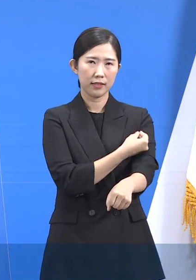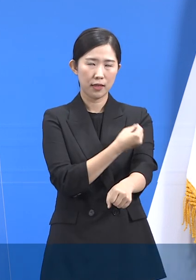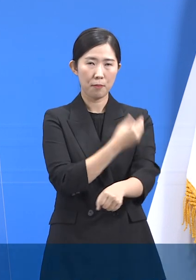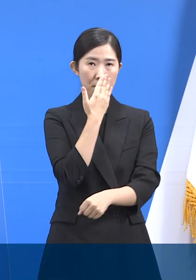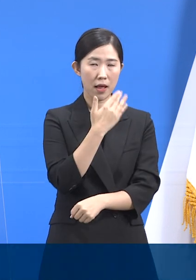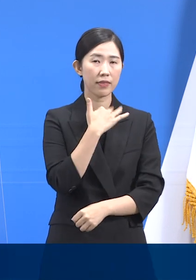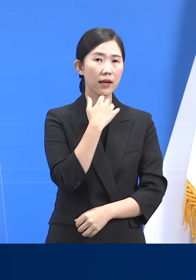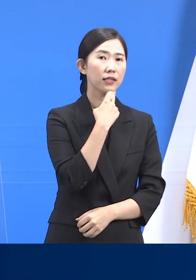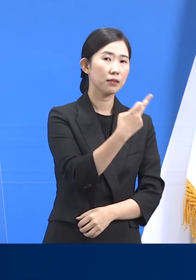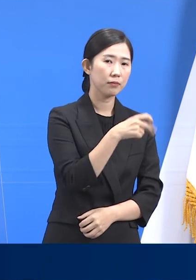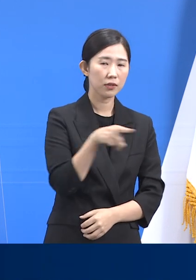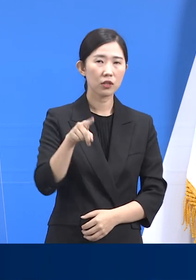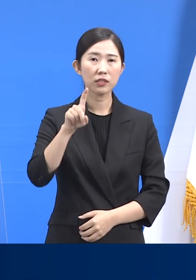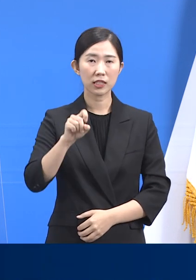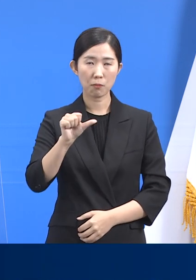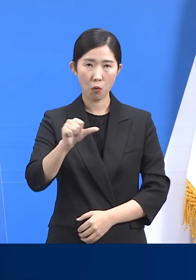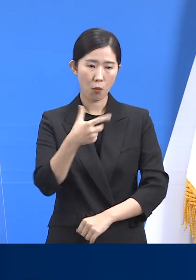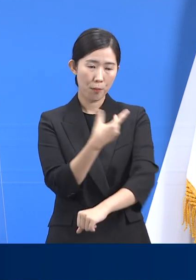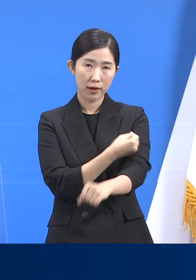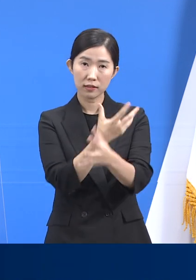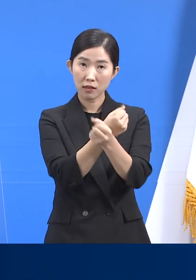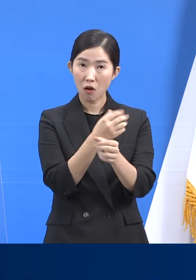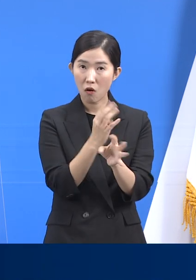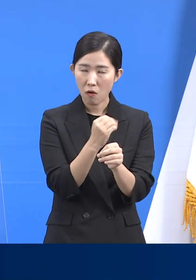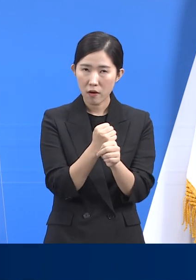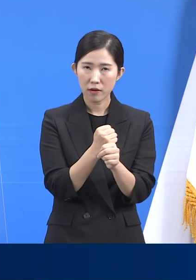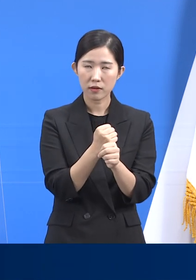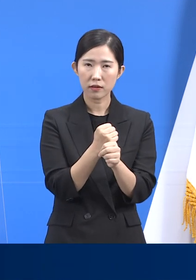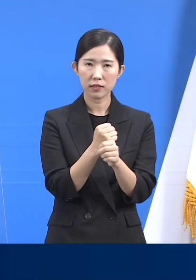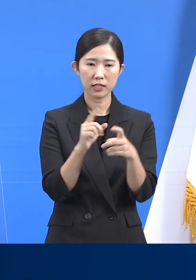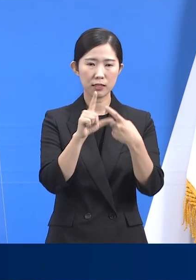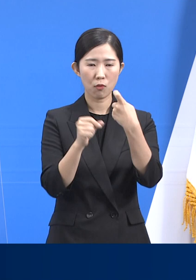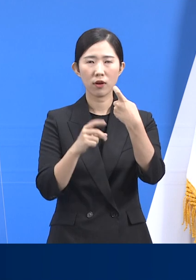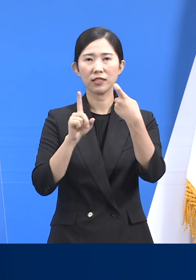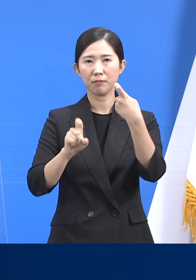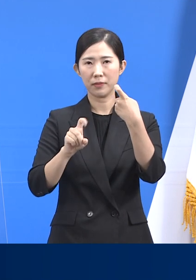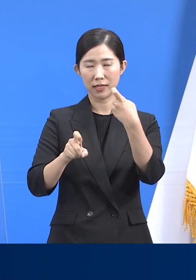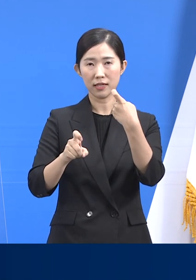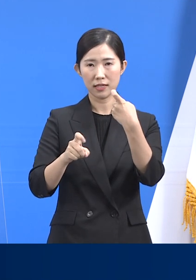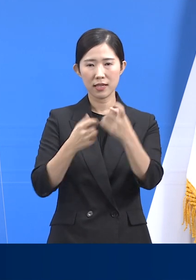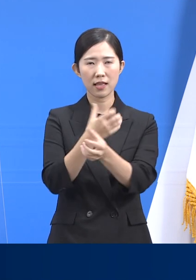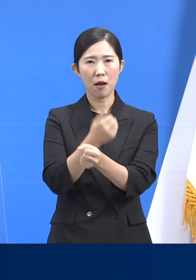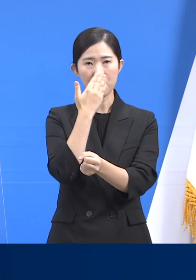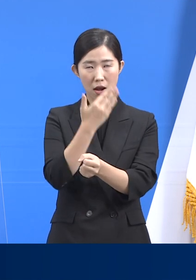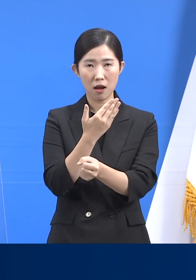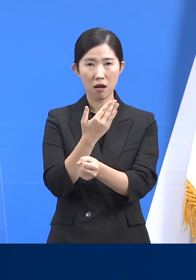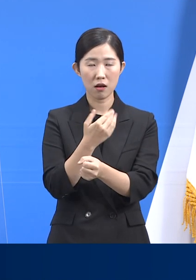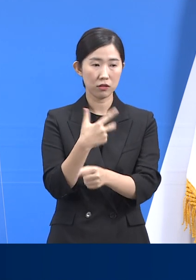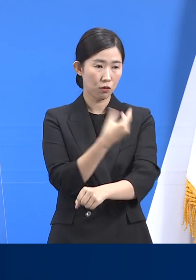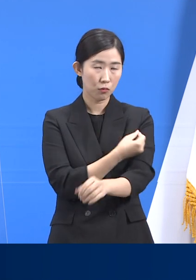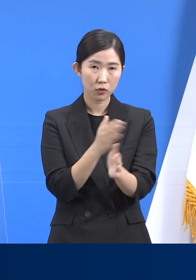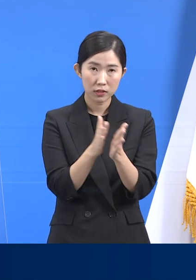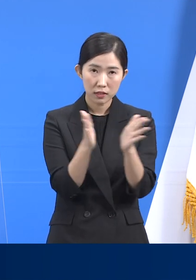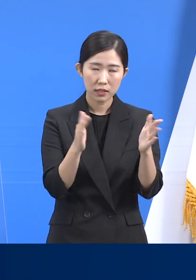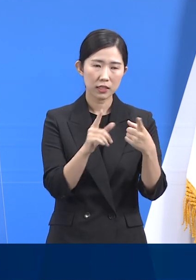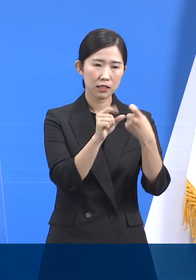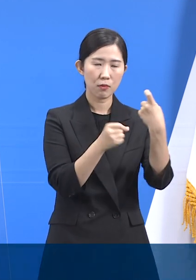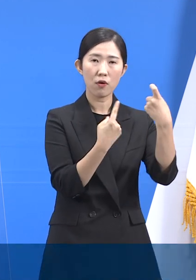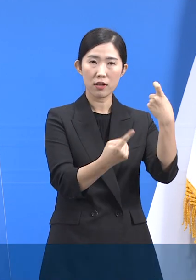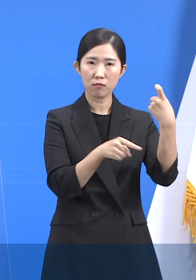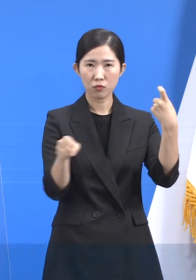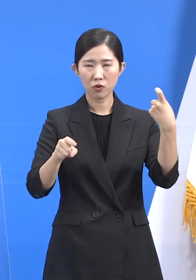12세에서 15세 백신 접종 예약은 11월 12일까지 가능하며 접종은 11월 1일부터 11월